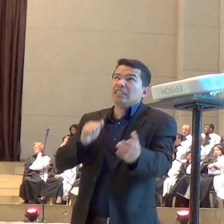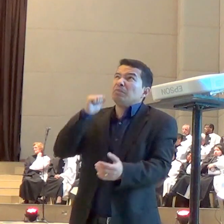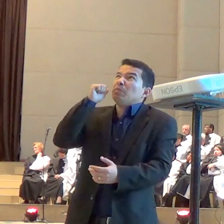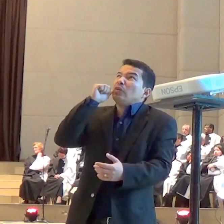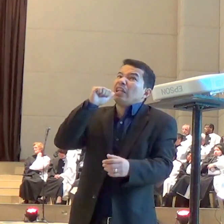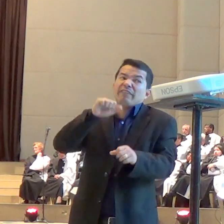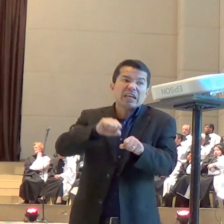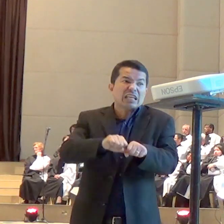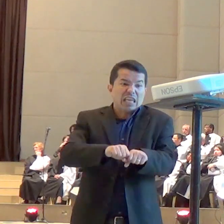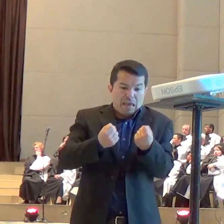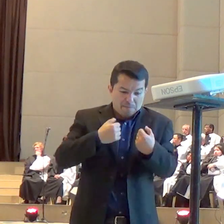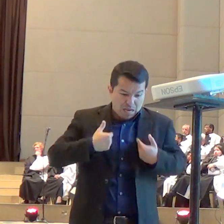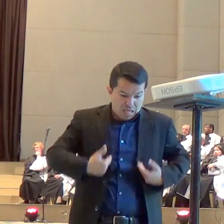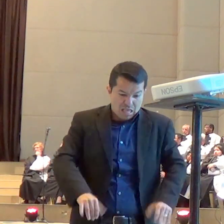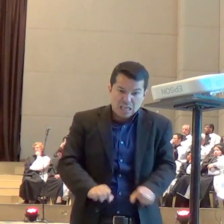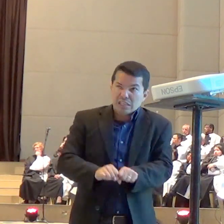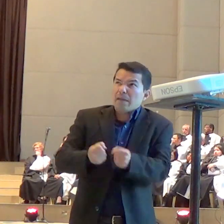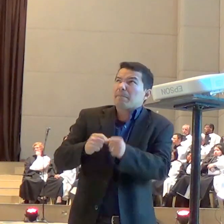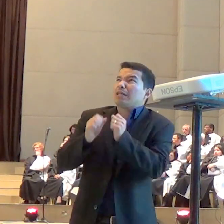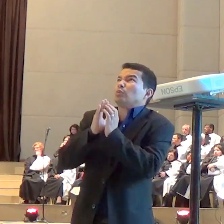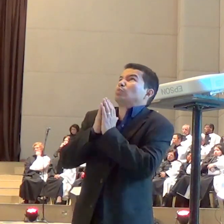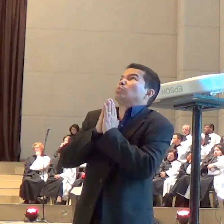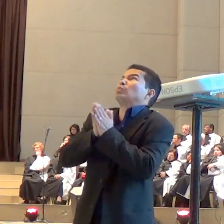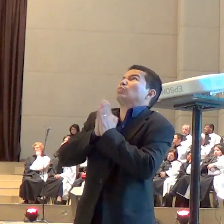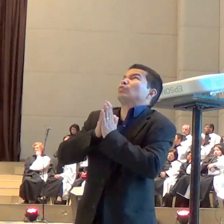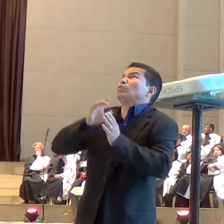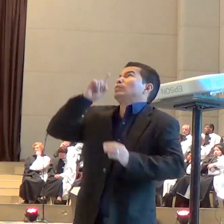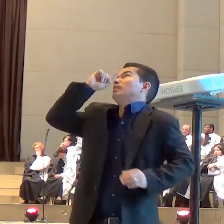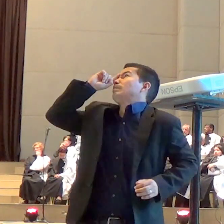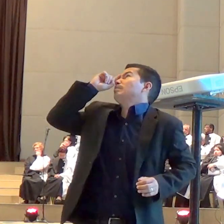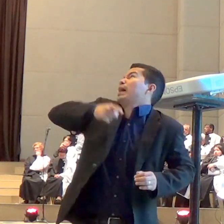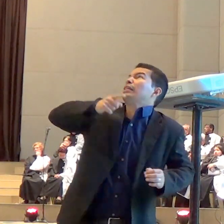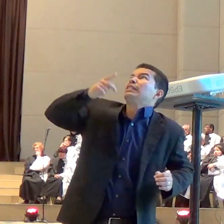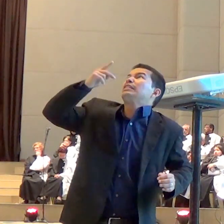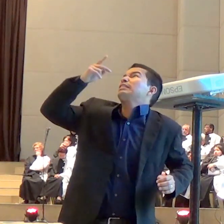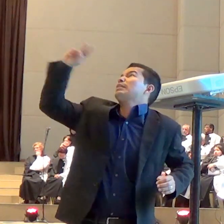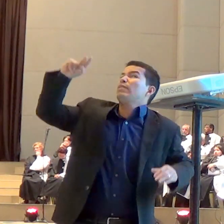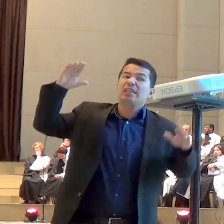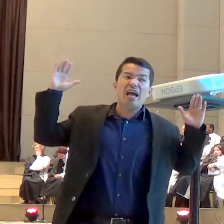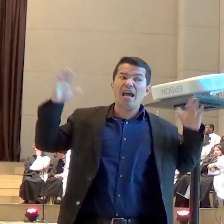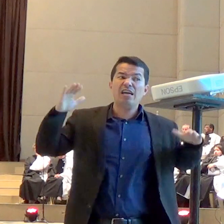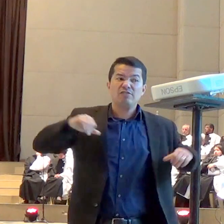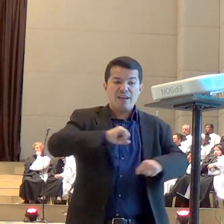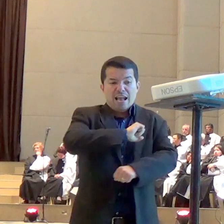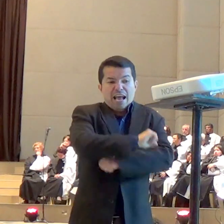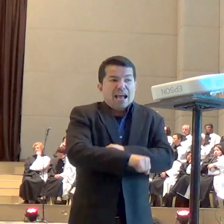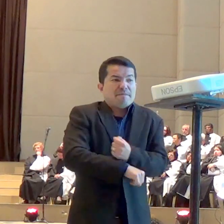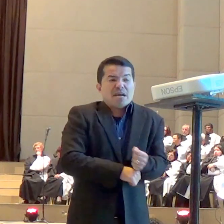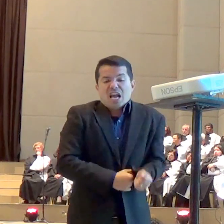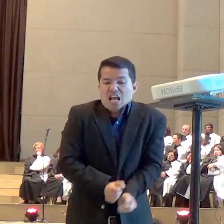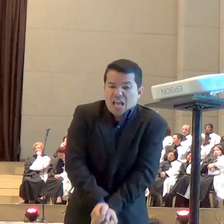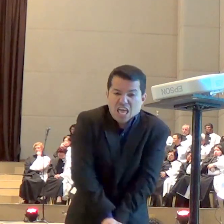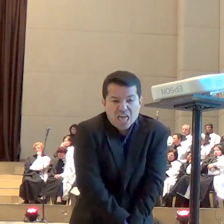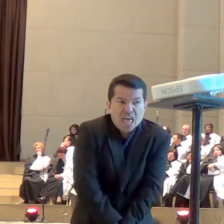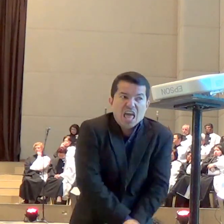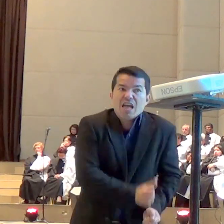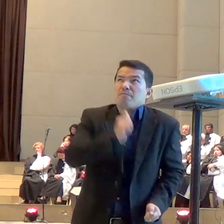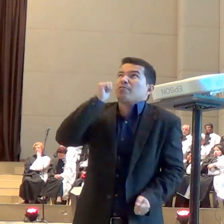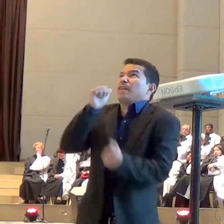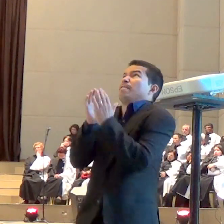Senhor tenha misericórdia manda os teus anjos amarrarem essa mulher aqui para ela não se machucar e aí